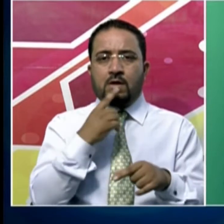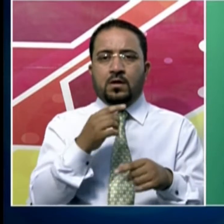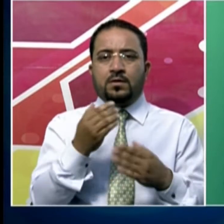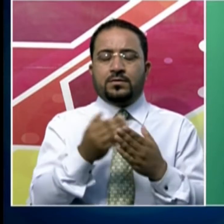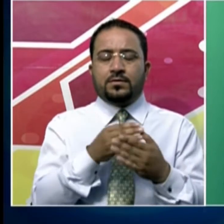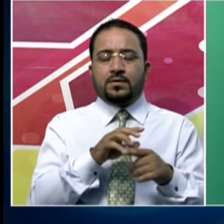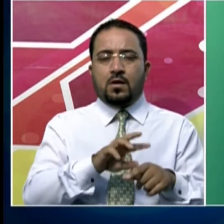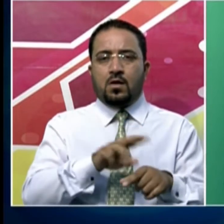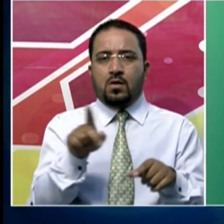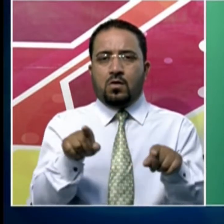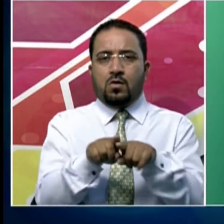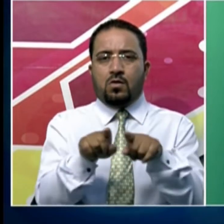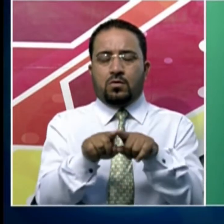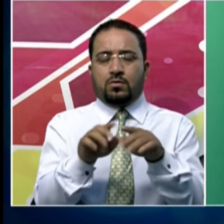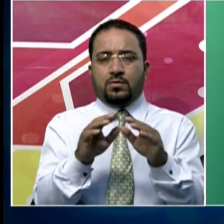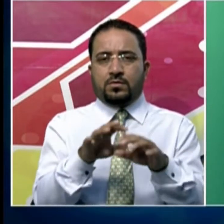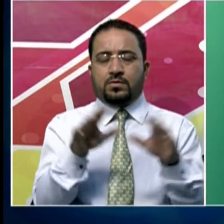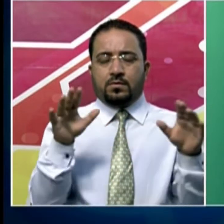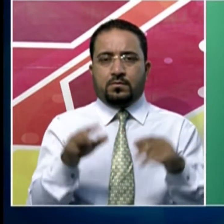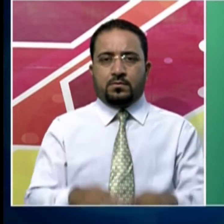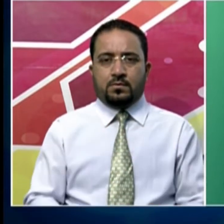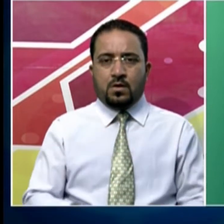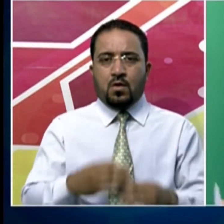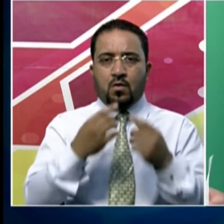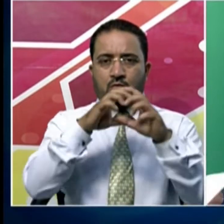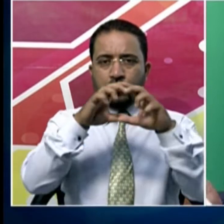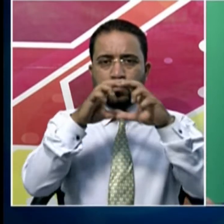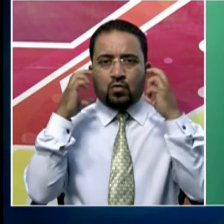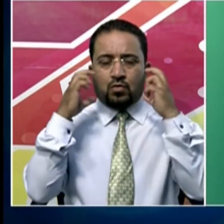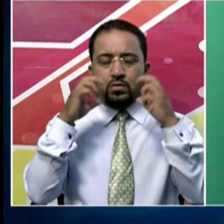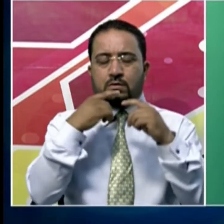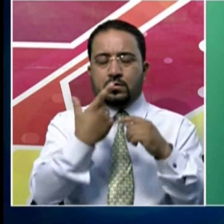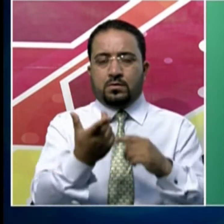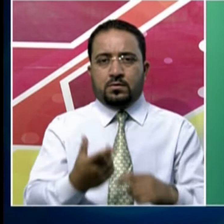حفاظت کے لیے فیس ماسک پہنے